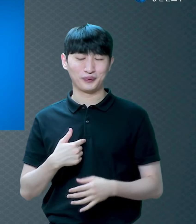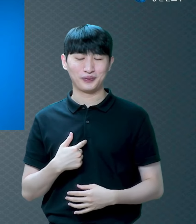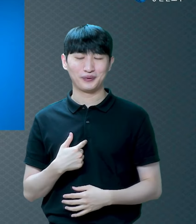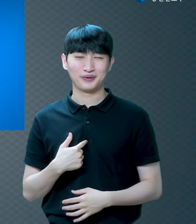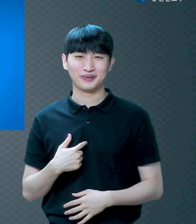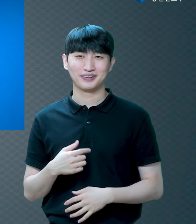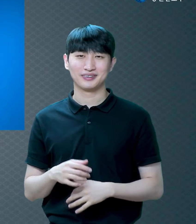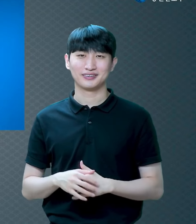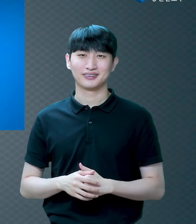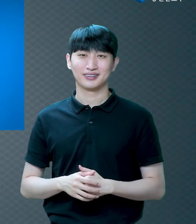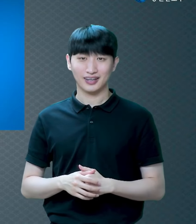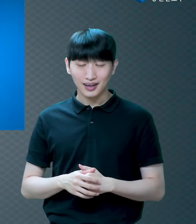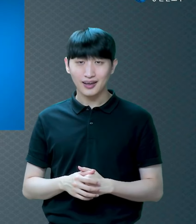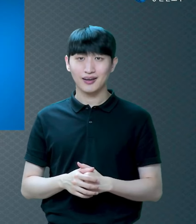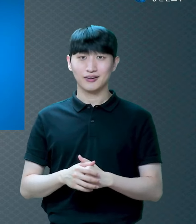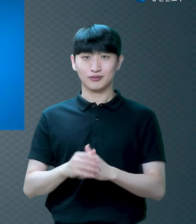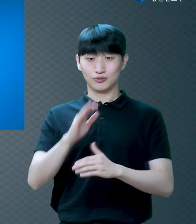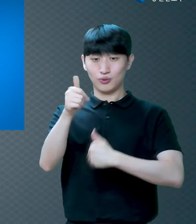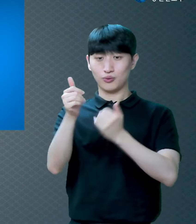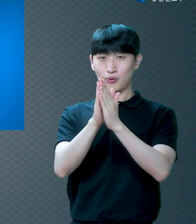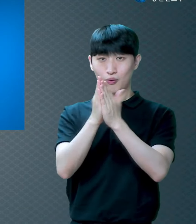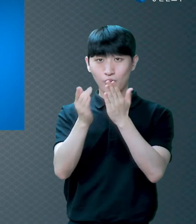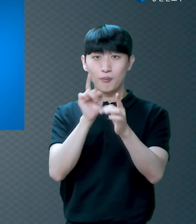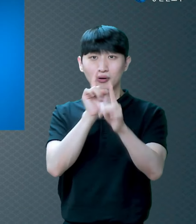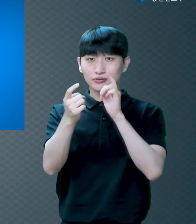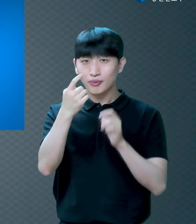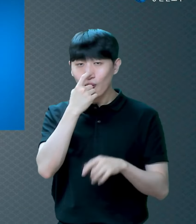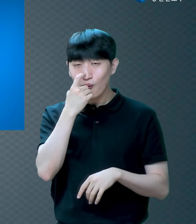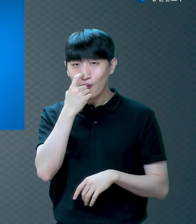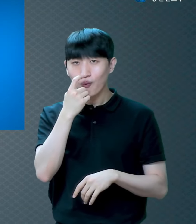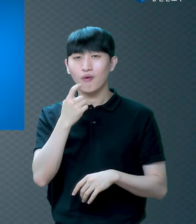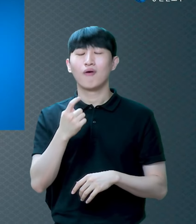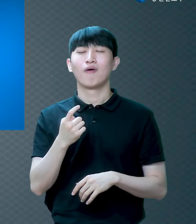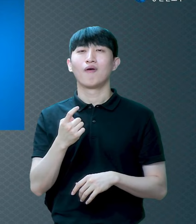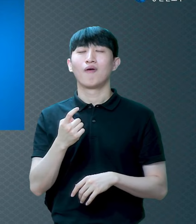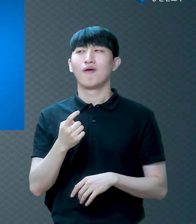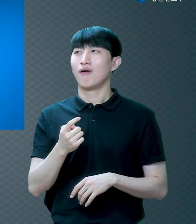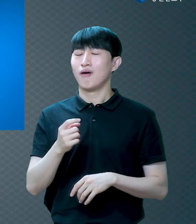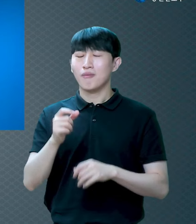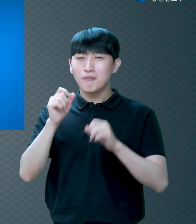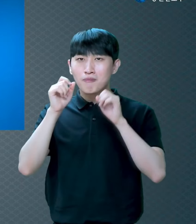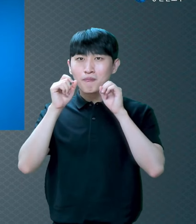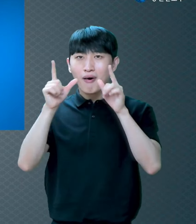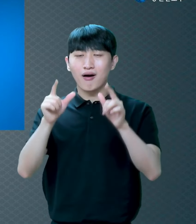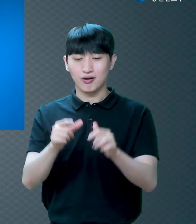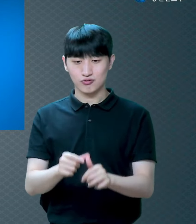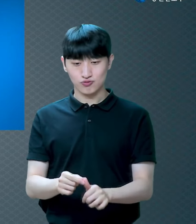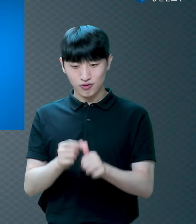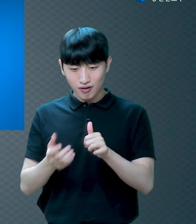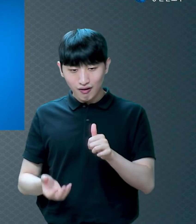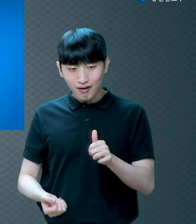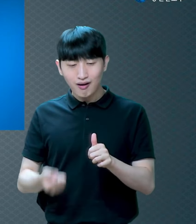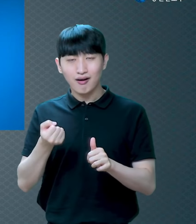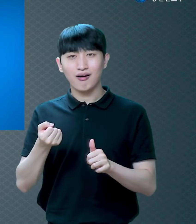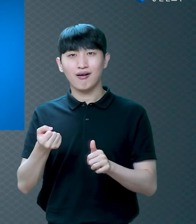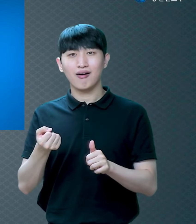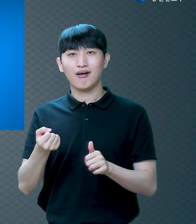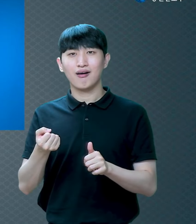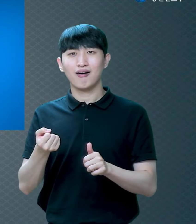근데 하나님 말씀을 들었어요 구원을 딱 받고 나니까요 정말 신기한 것은